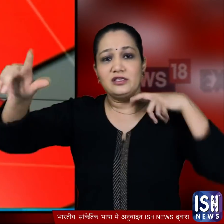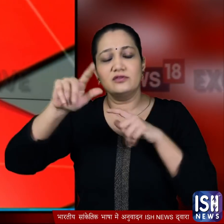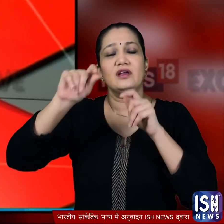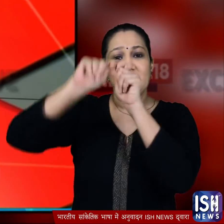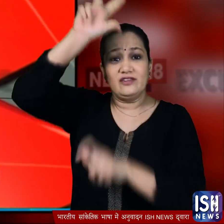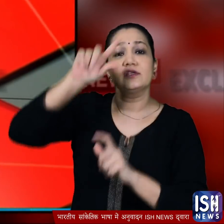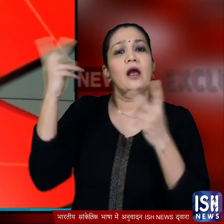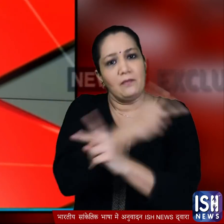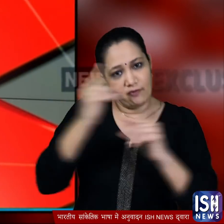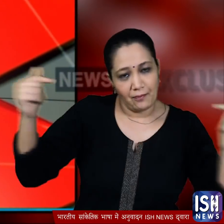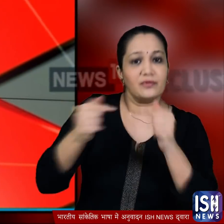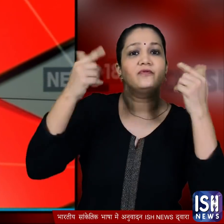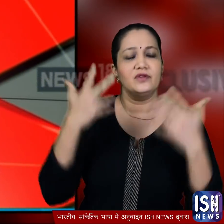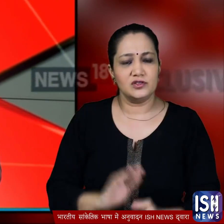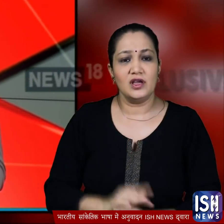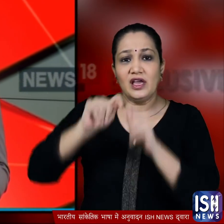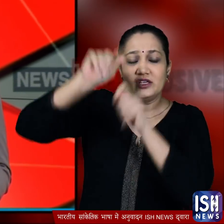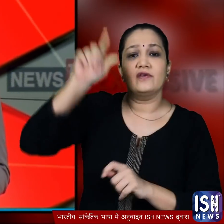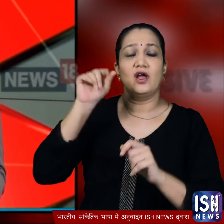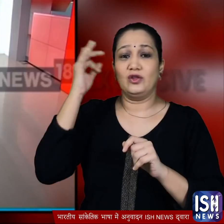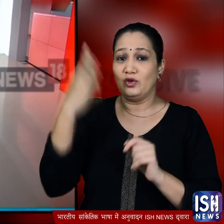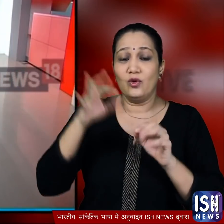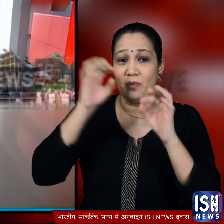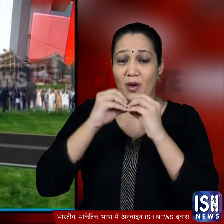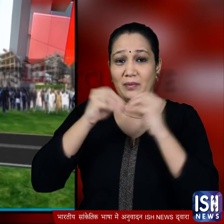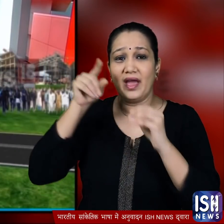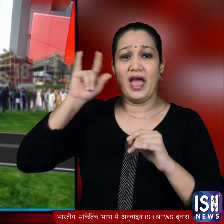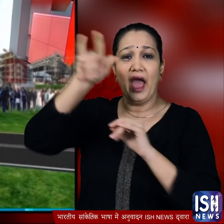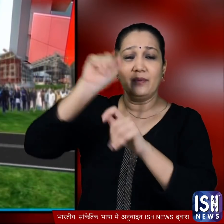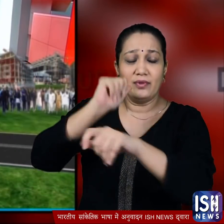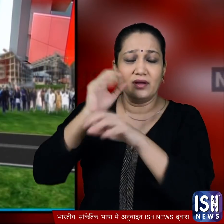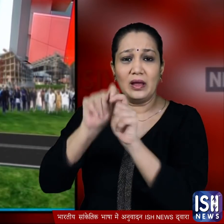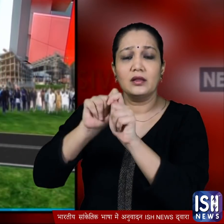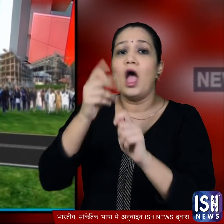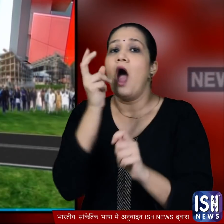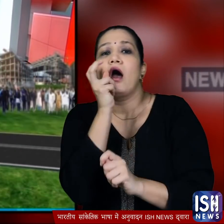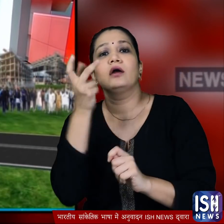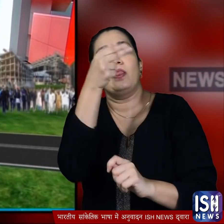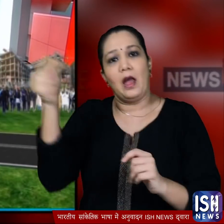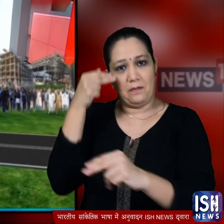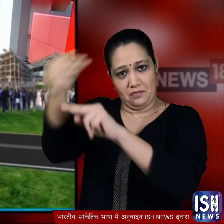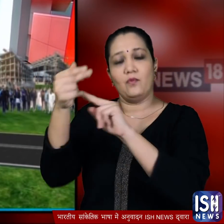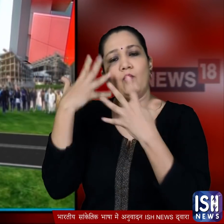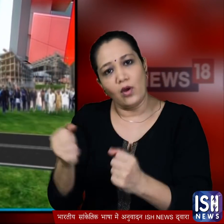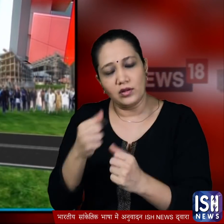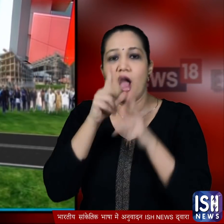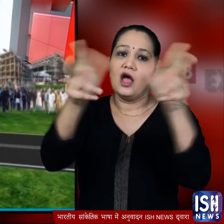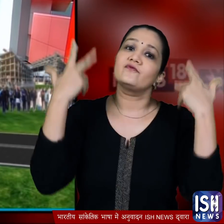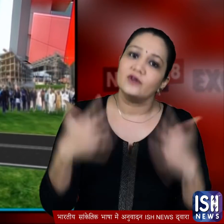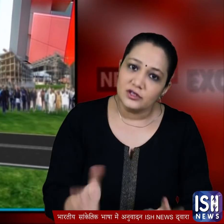पहले ही आमने सामने आ चुके है। असल में शिवसेना नवी मुंबई में बन रहे एरपोर्ट का नाम बाला साहिब ठाकरे के नाम पर रखने का एलान कर चुकी